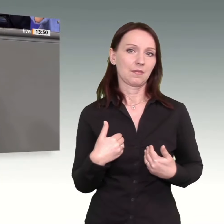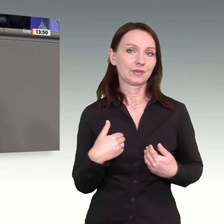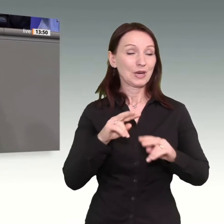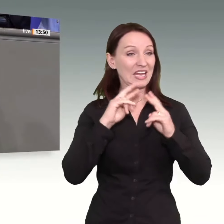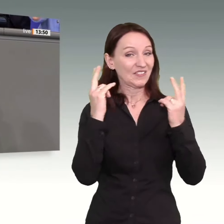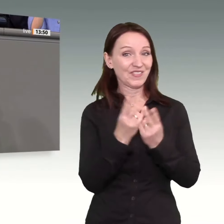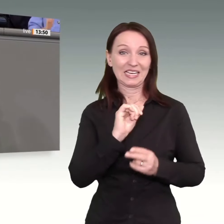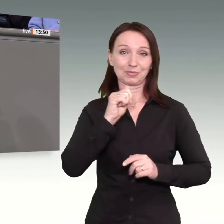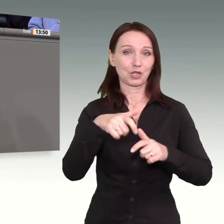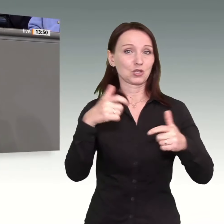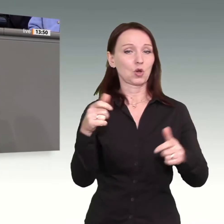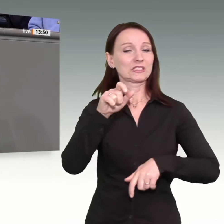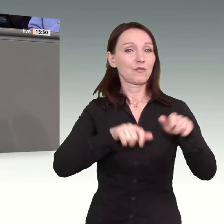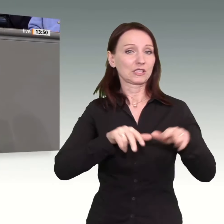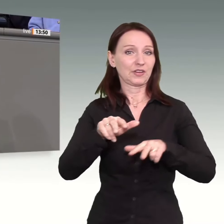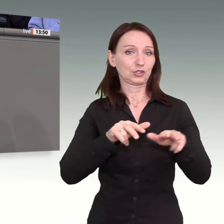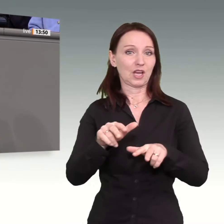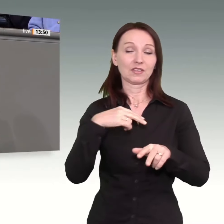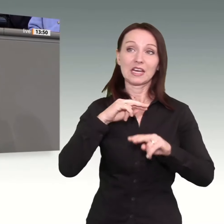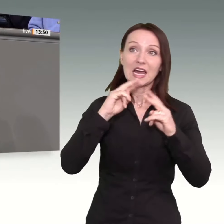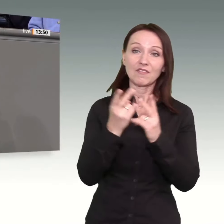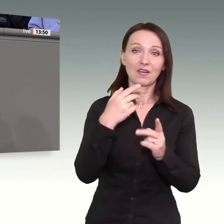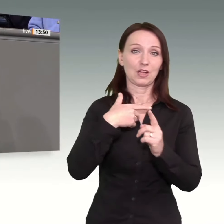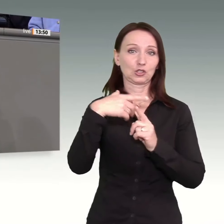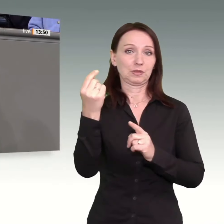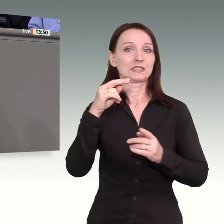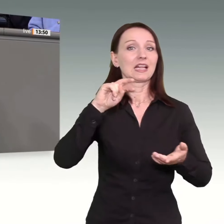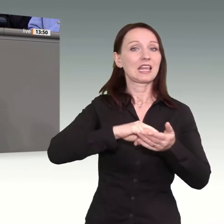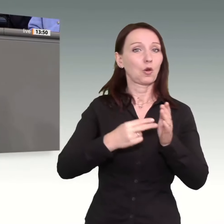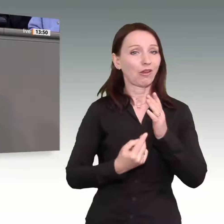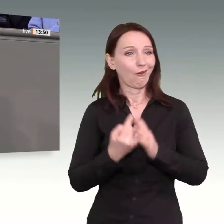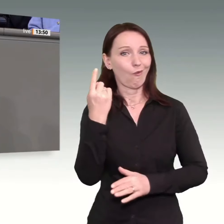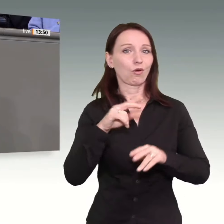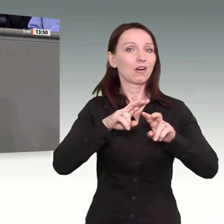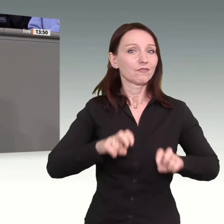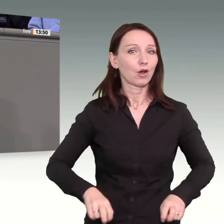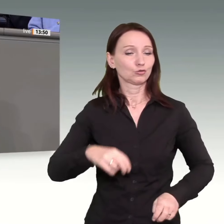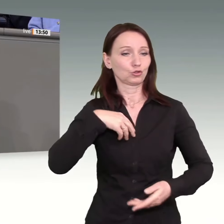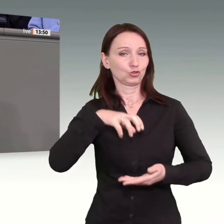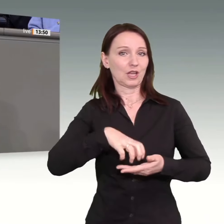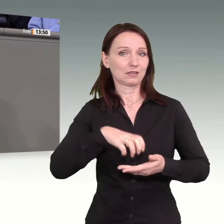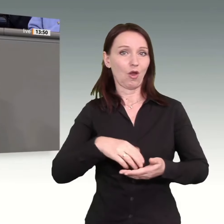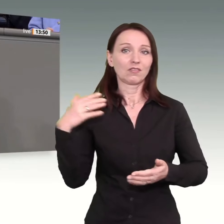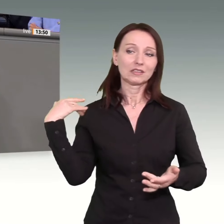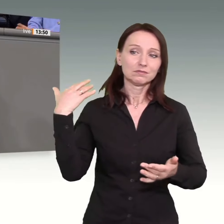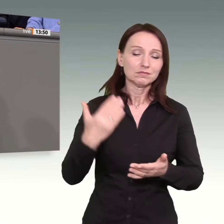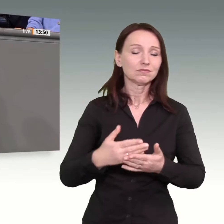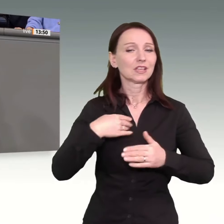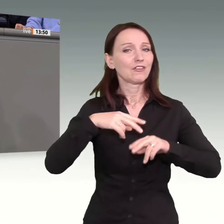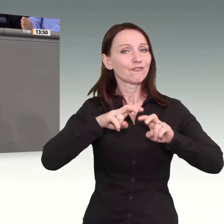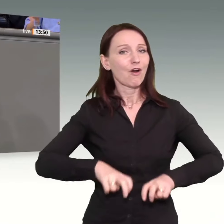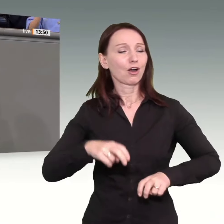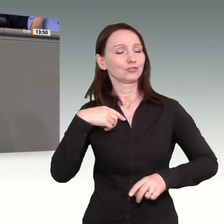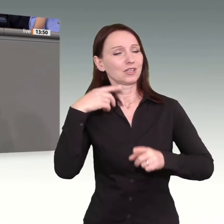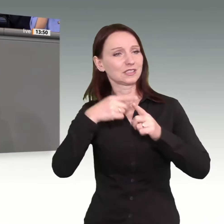weltweit führender Hochtechnologie- und Forschungsstandort. Wir haben in der Vergangenheit mit Forschergeist und Innovation so manche